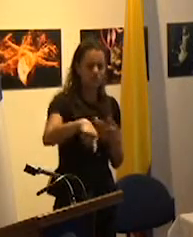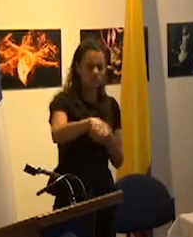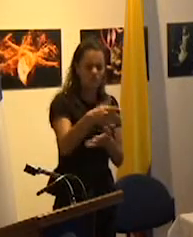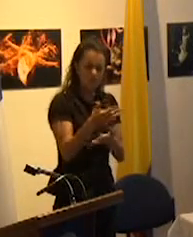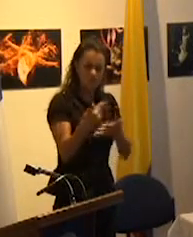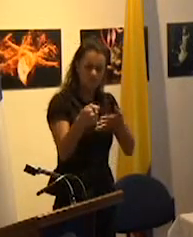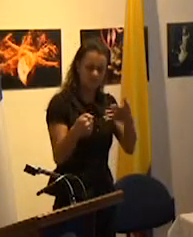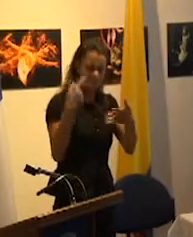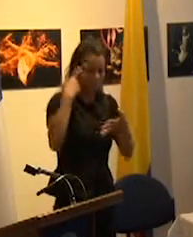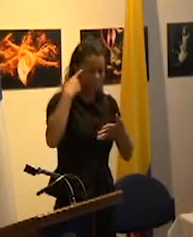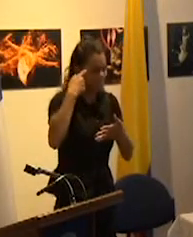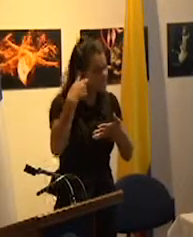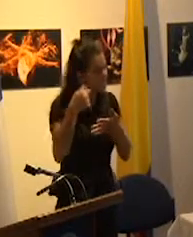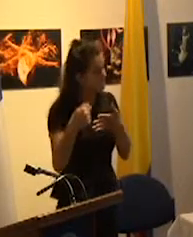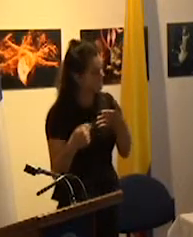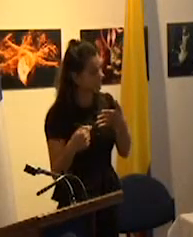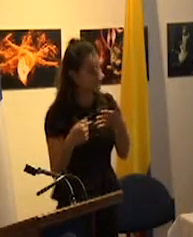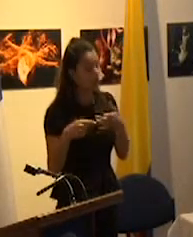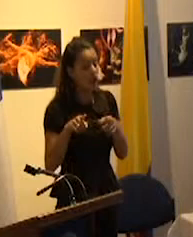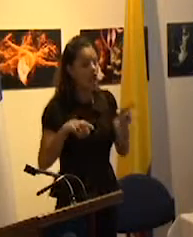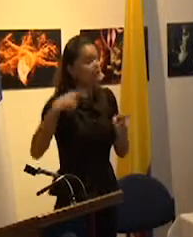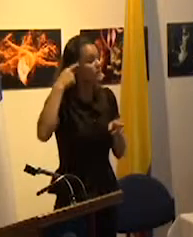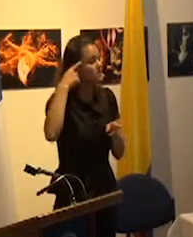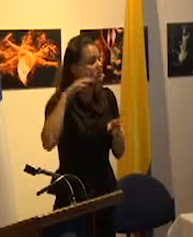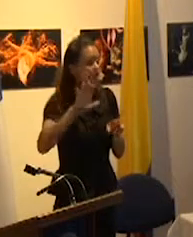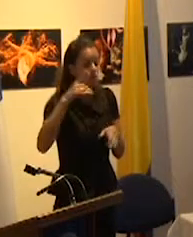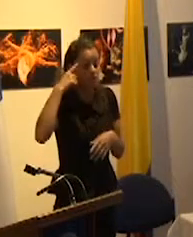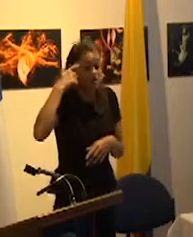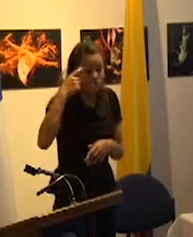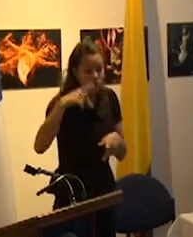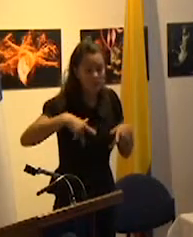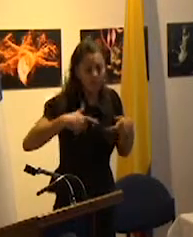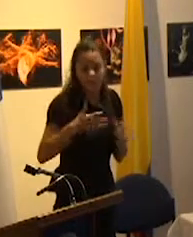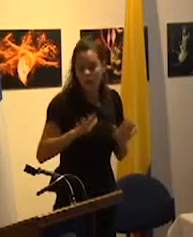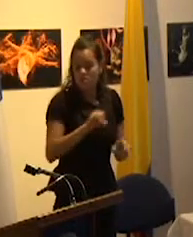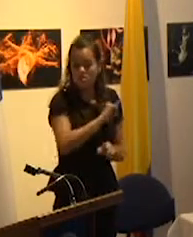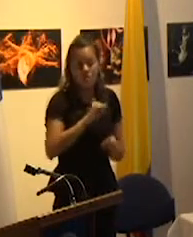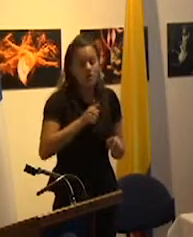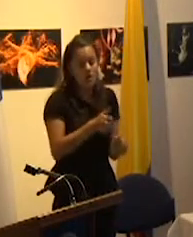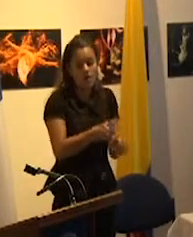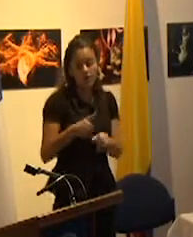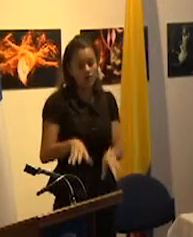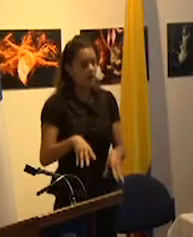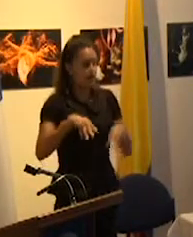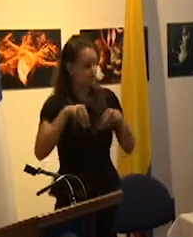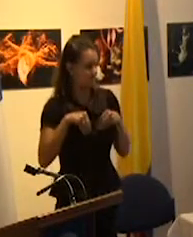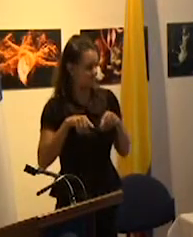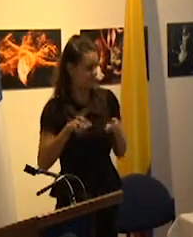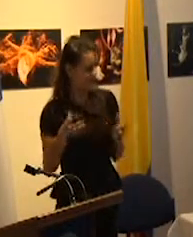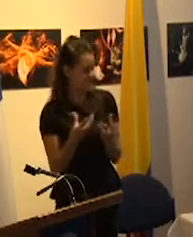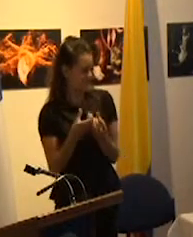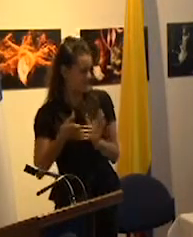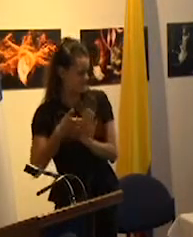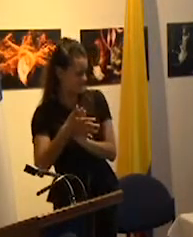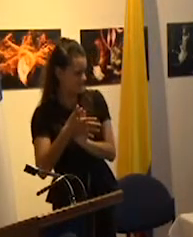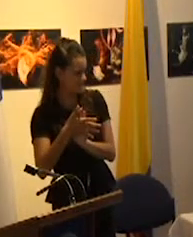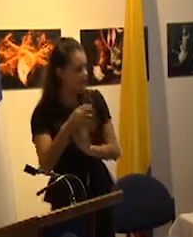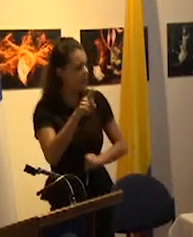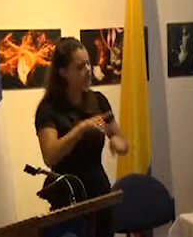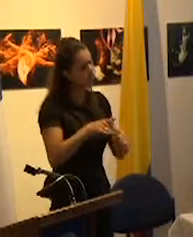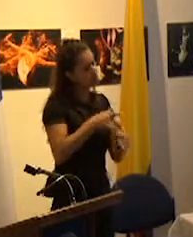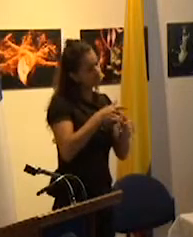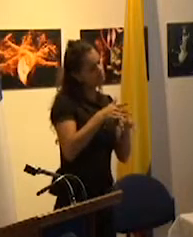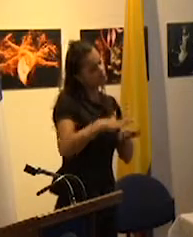riesgos hay que asumirlos de forma individual entre quienes promovieron y sostuvieron el estado